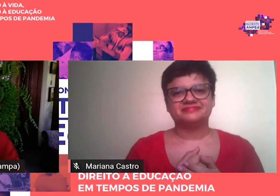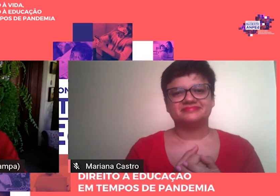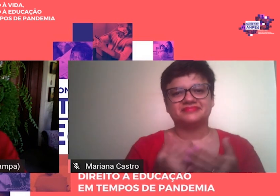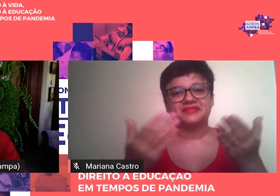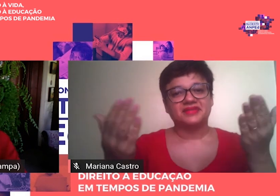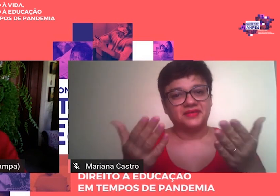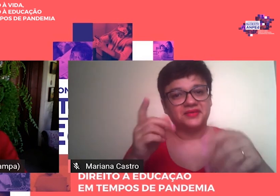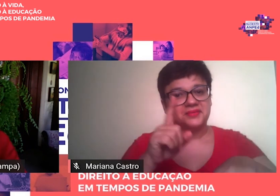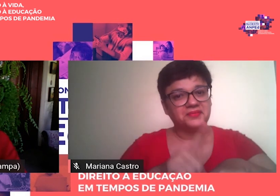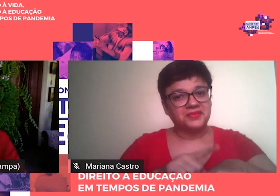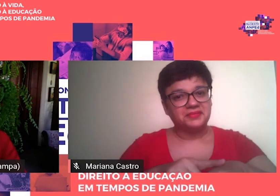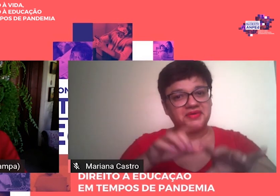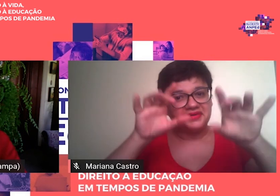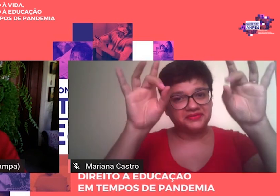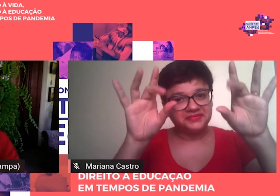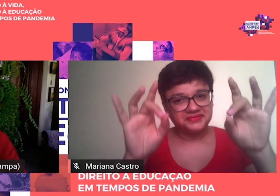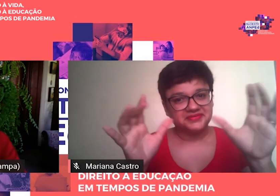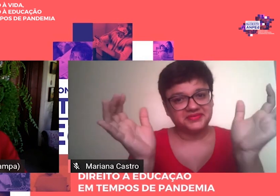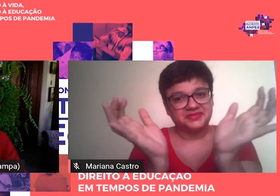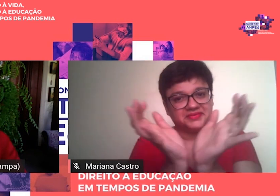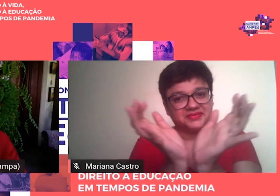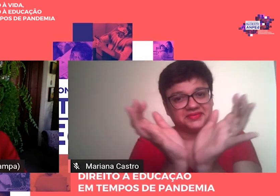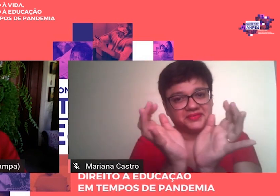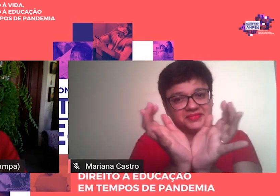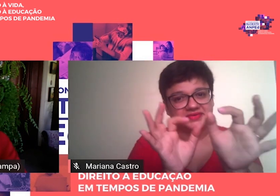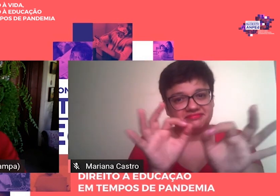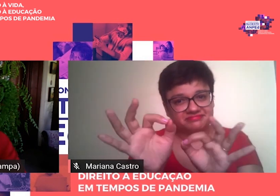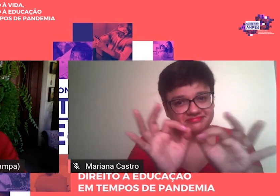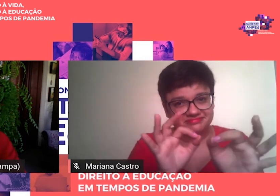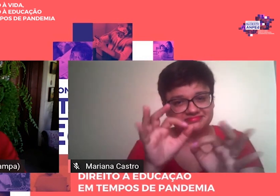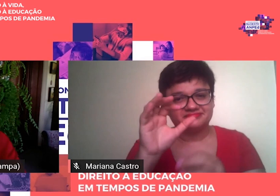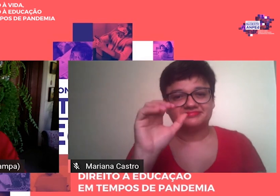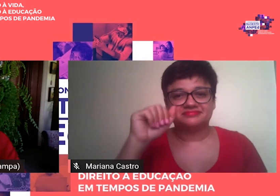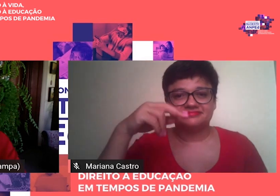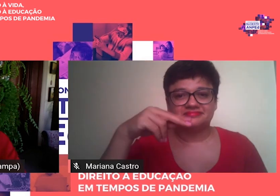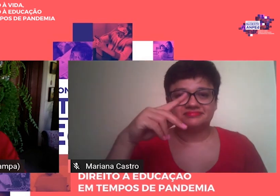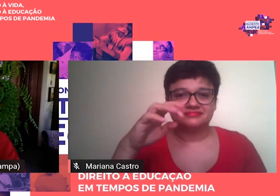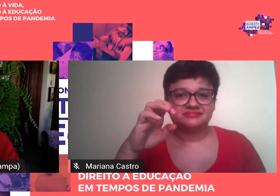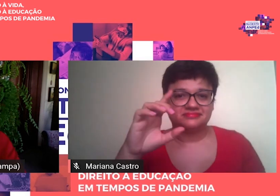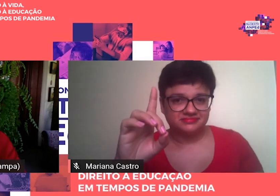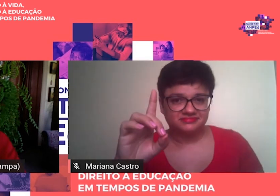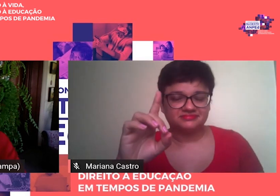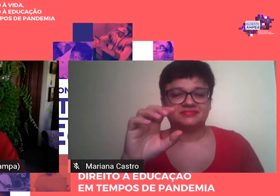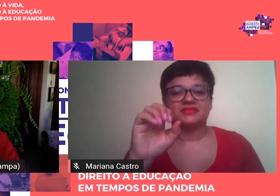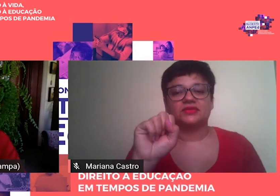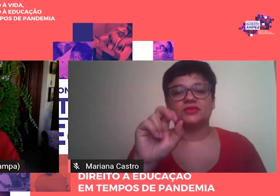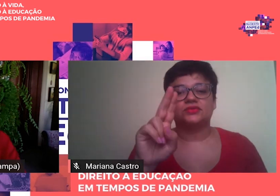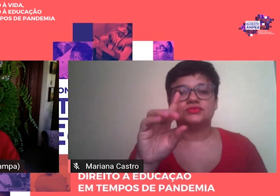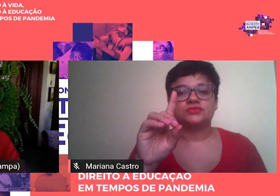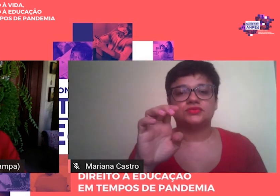momento que a comissão organizadora da Ampedge Sudeste, né,